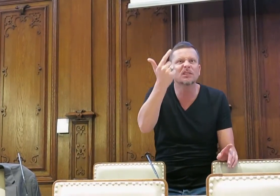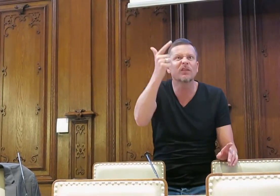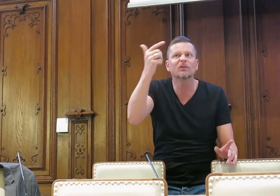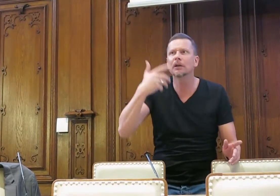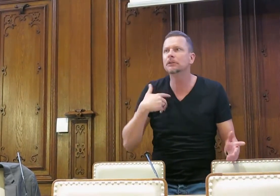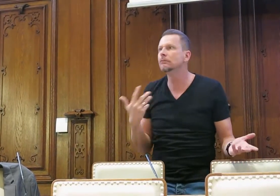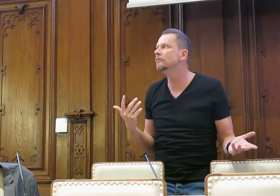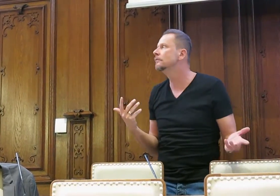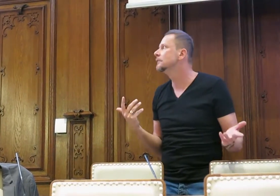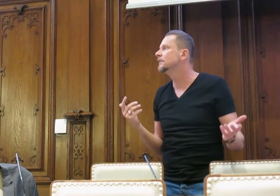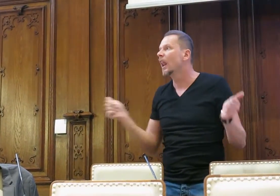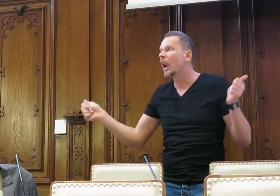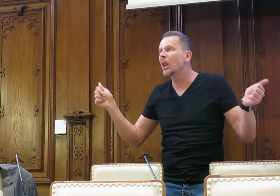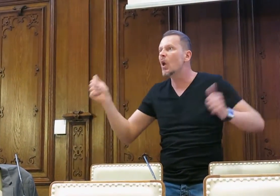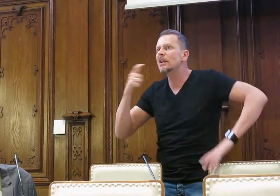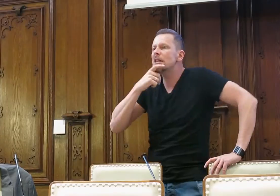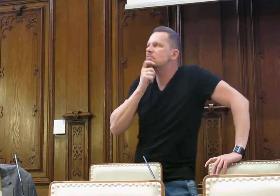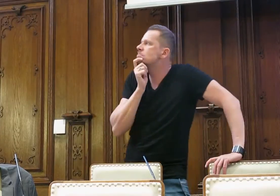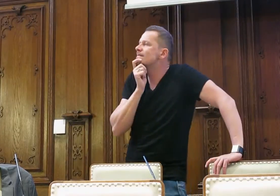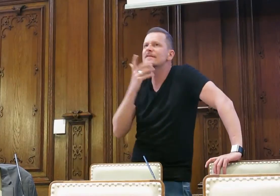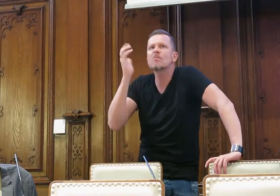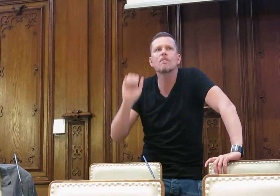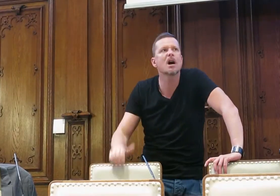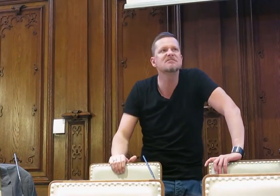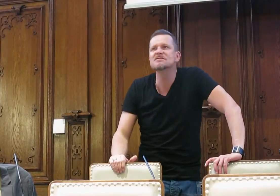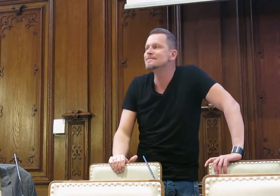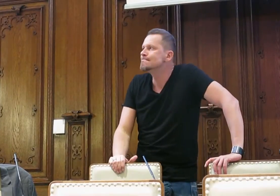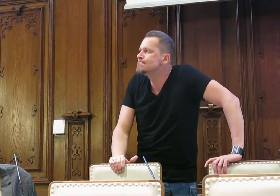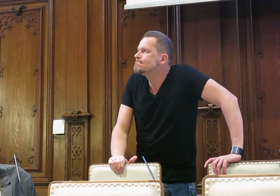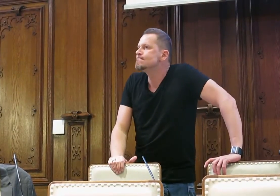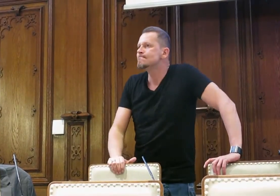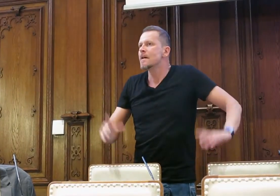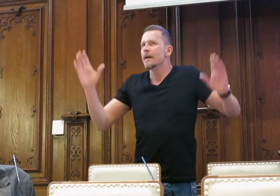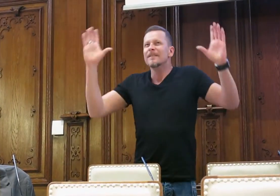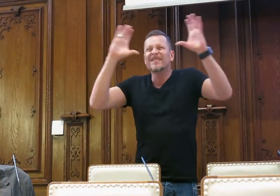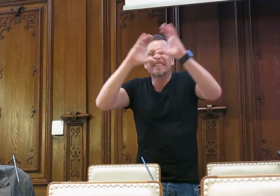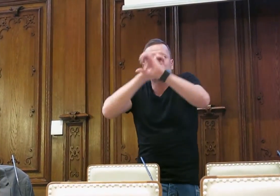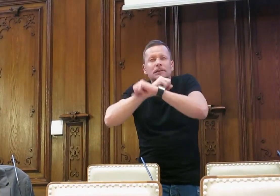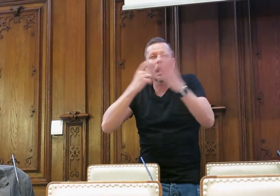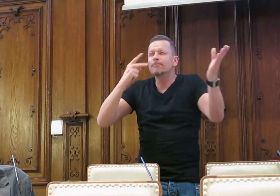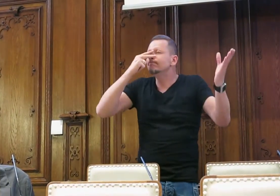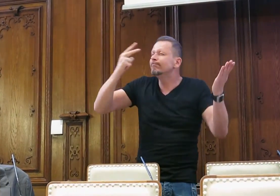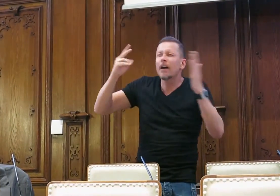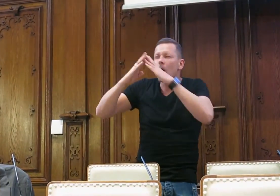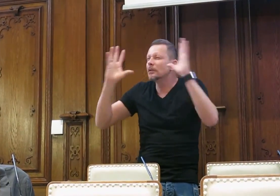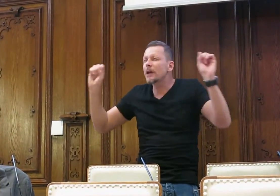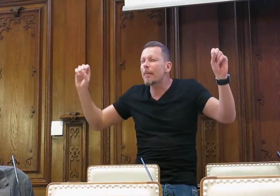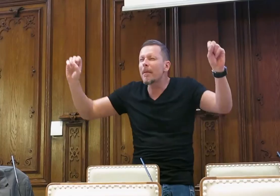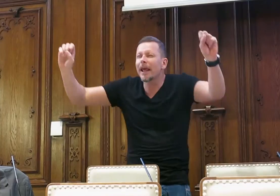Und denkt er sich, ach, was war das jetzt so schnell? Ich kann jetzt nicht beheben, Leute, es ist schon relativ spät. Es ist schon Pfingster auf der Straße,